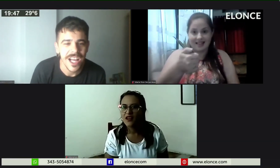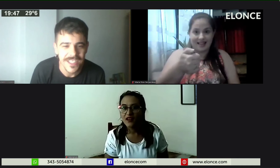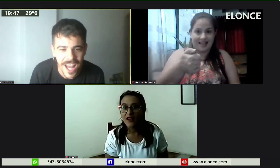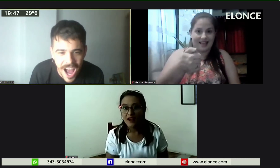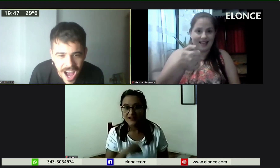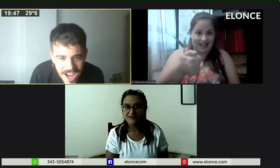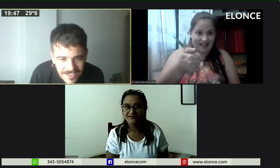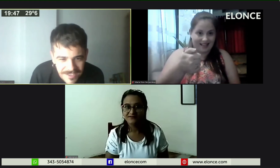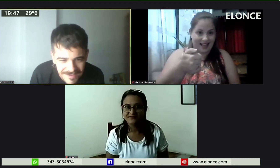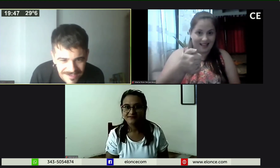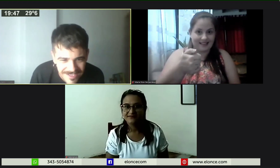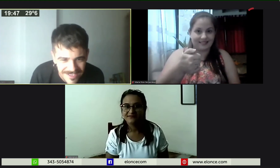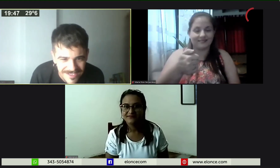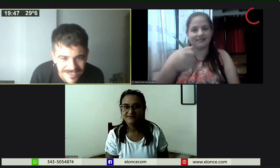¿Así es la A? ¿Cómo es la A?